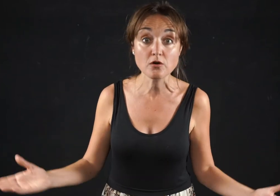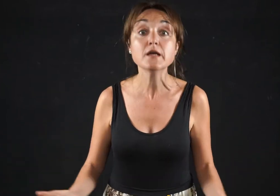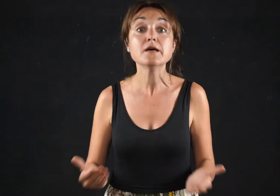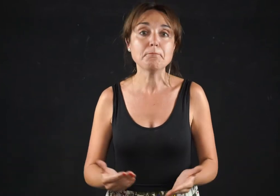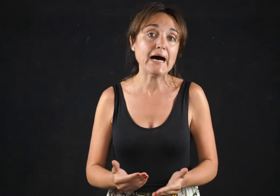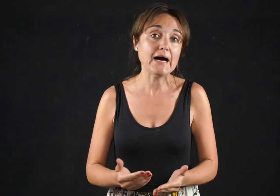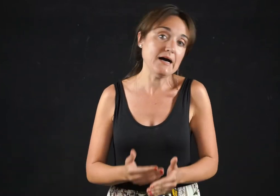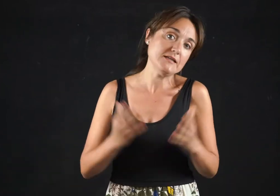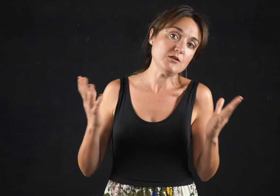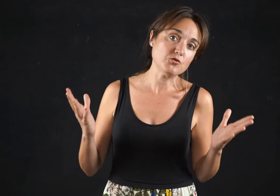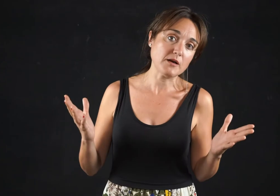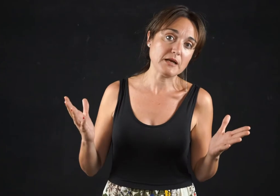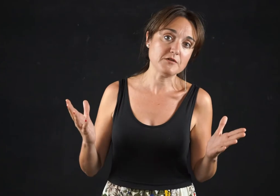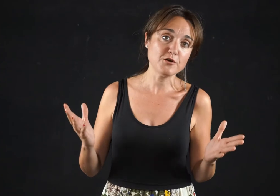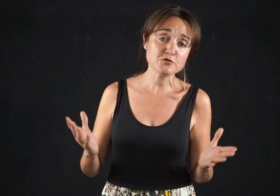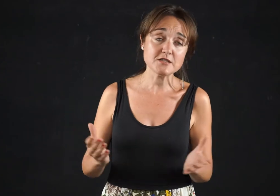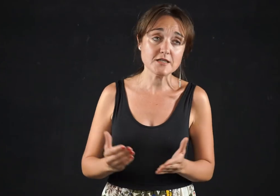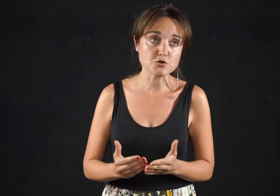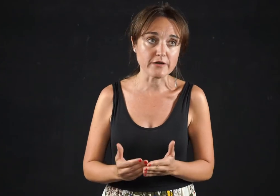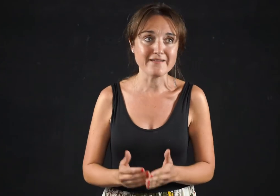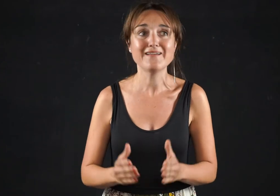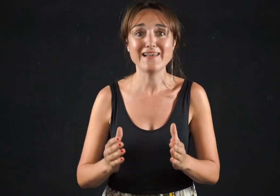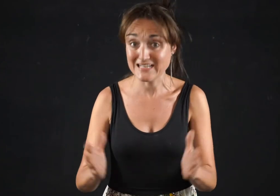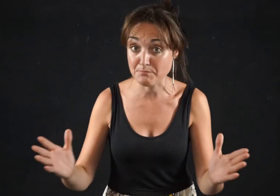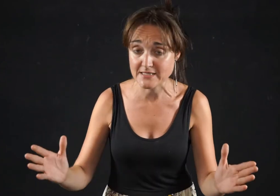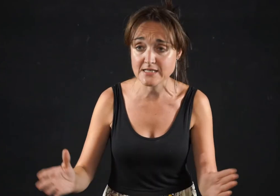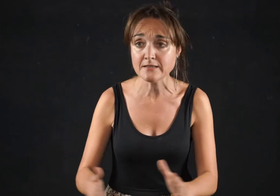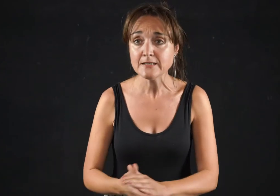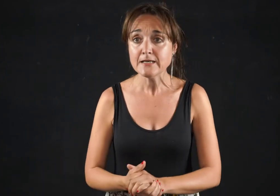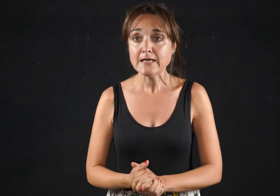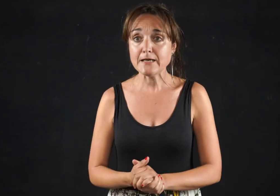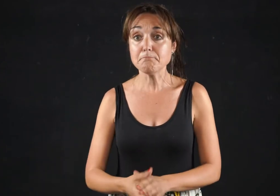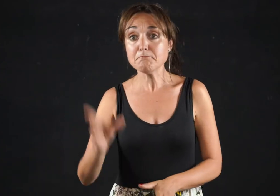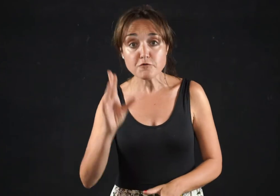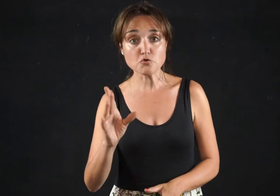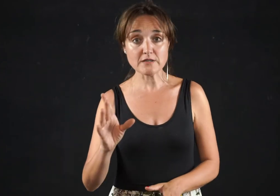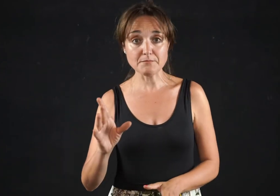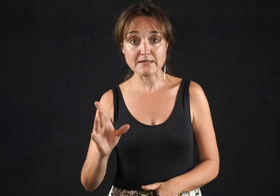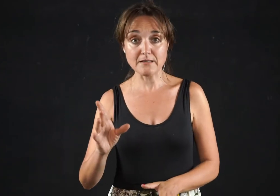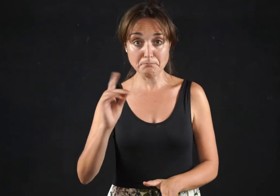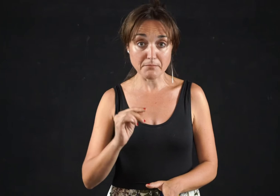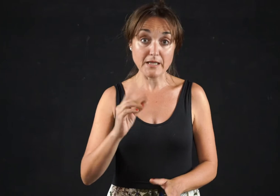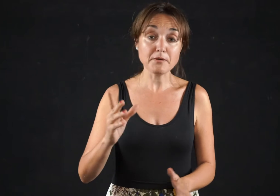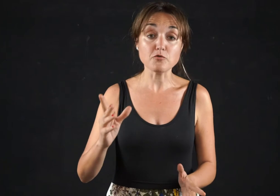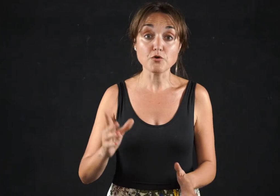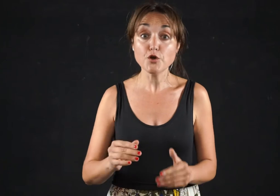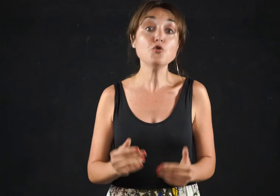ma ha i vintorni meravigliosi, e cioè la spezia, e fortunatamente per me e per voi non